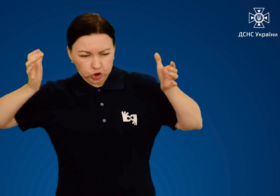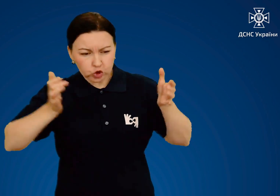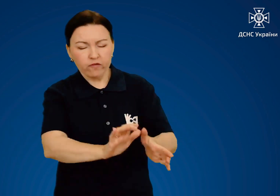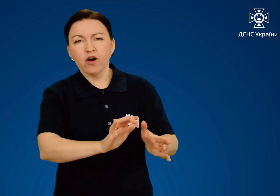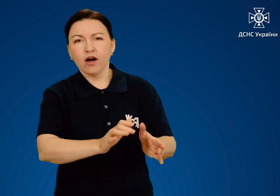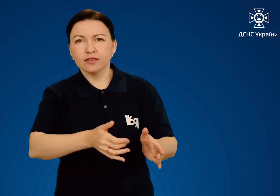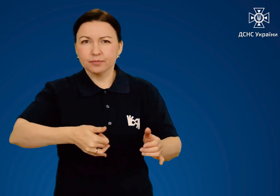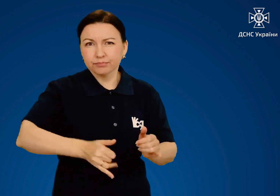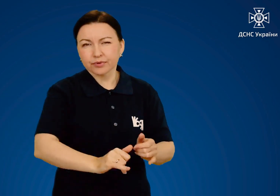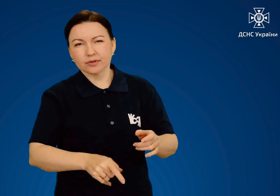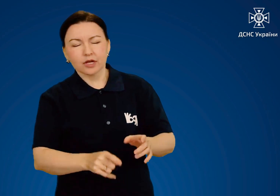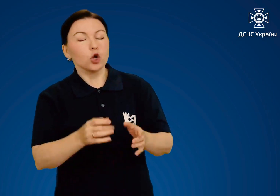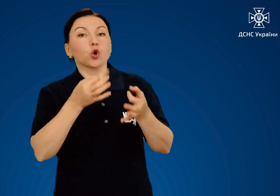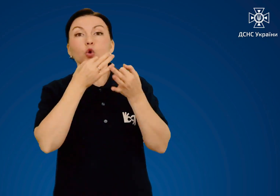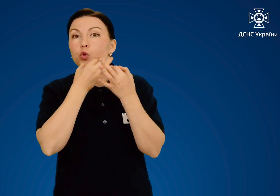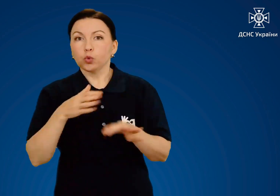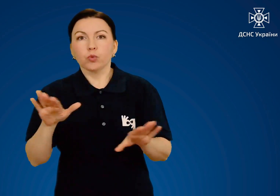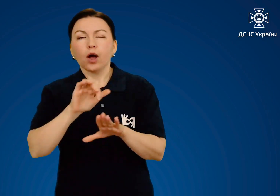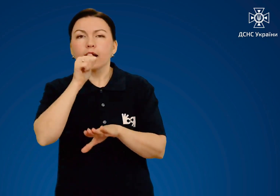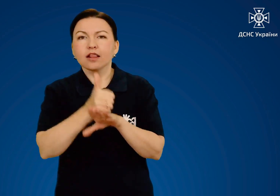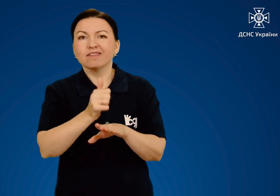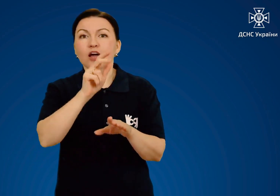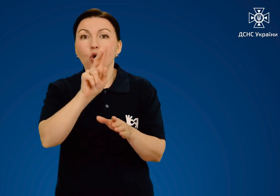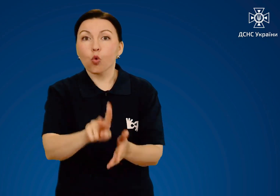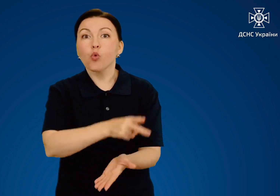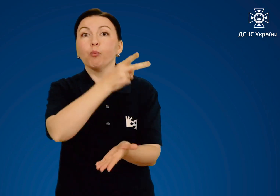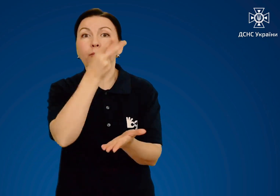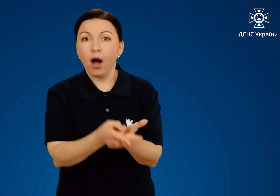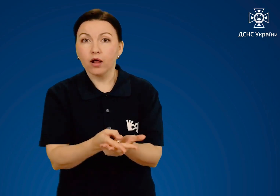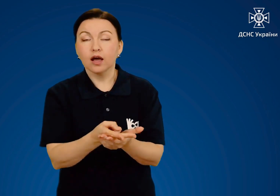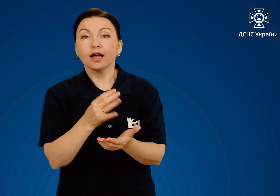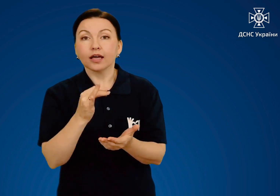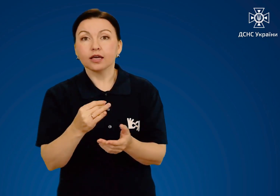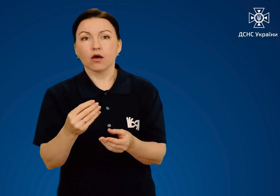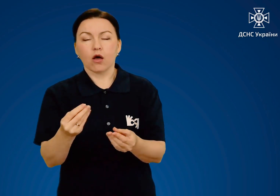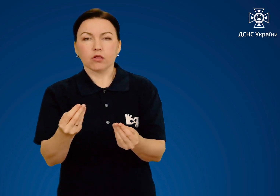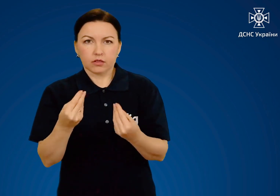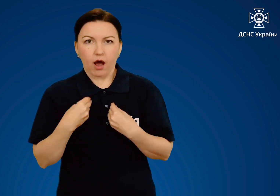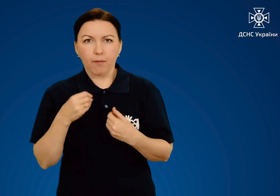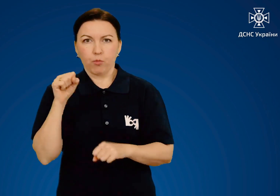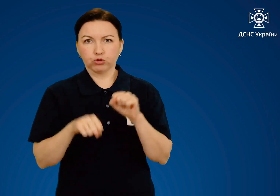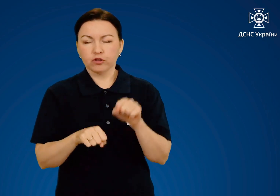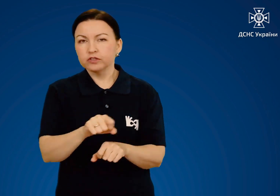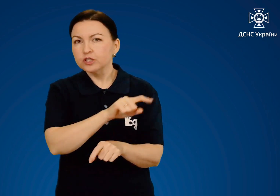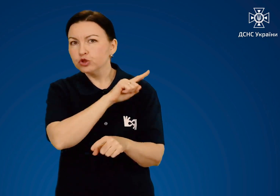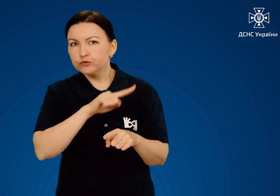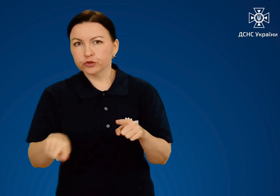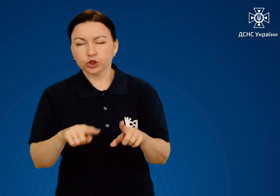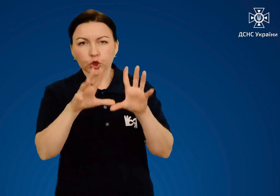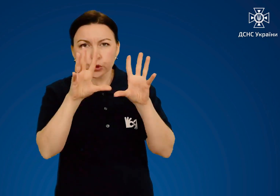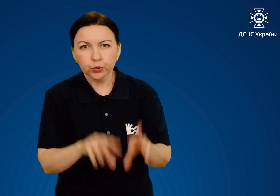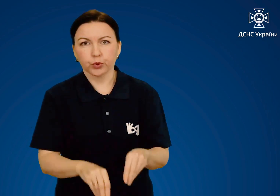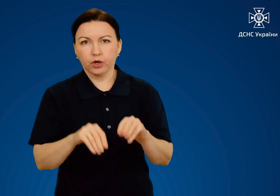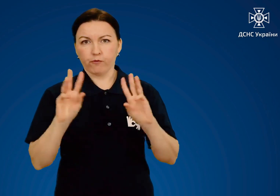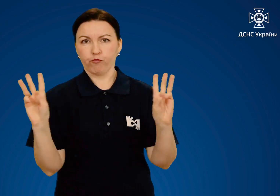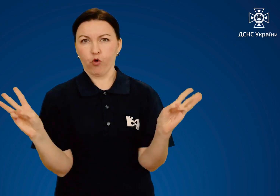штовхайте і ставте підніжки. Головне, щоб вона упала, і це дасть можливість якнайшвидше